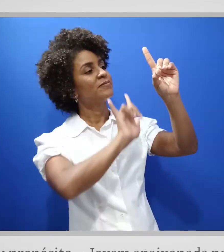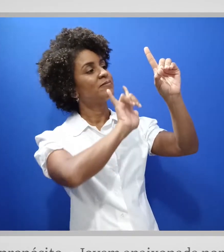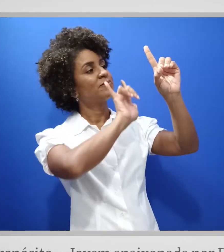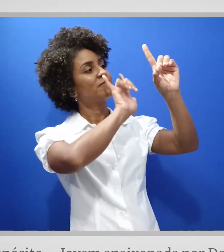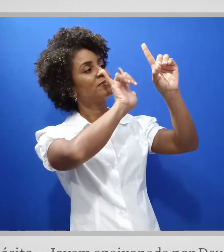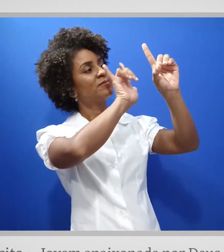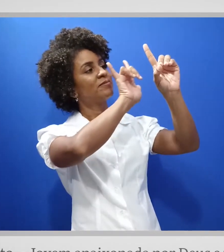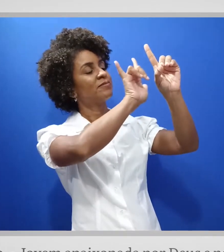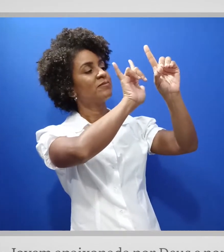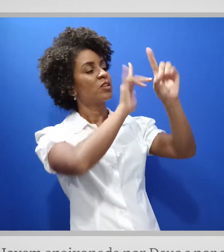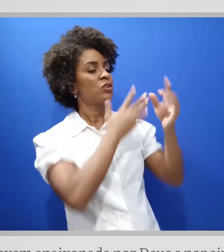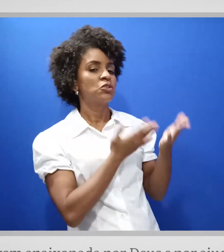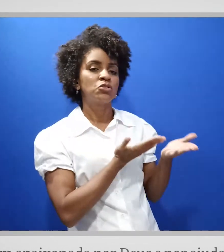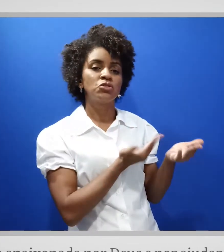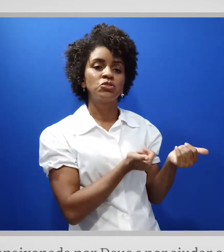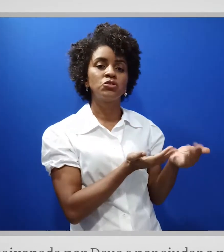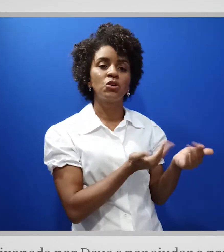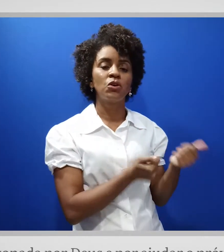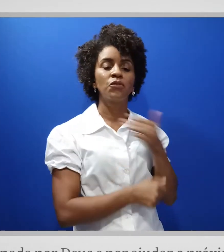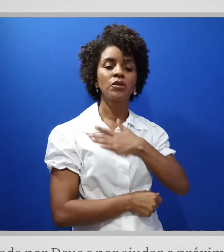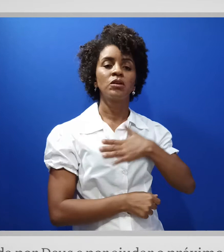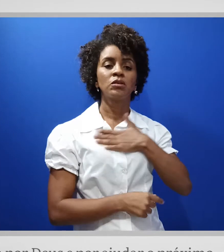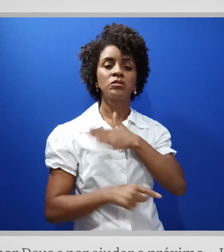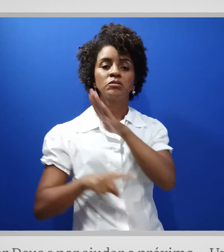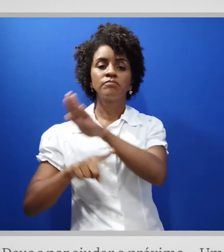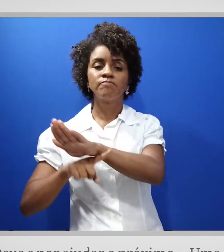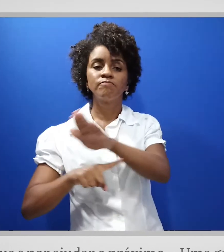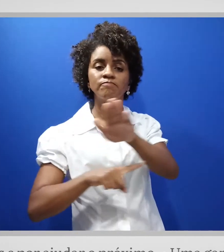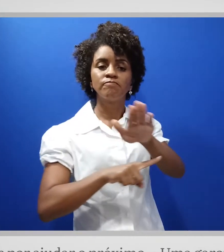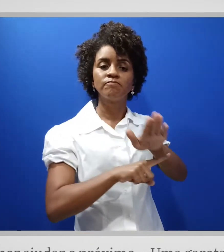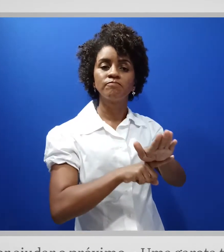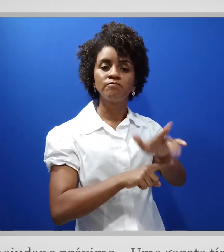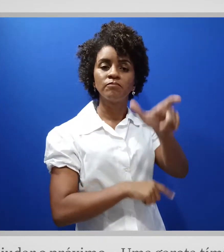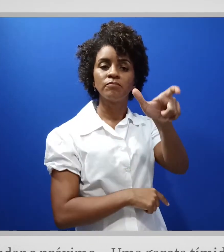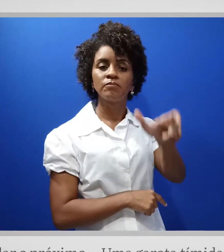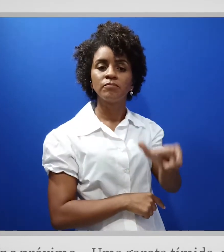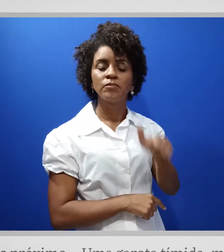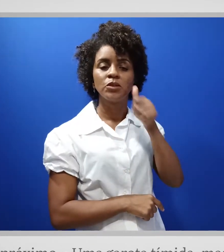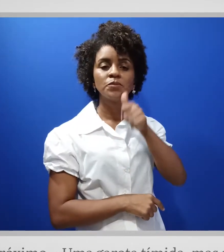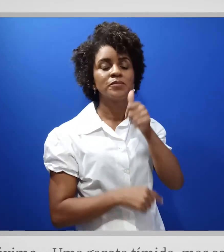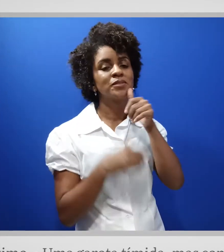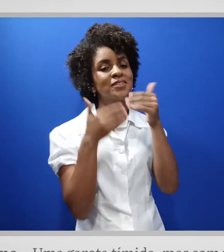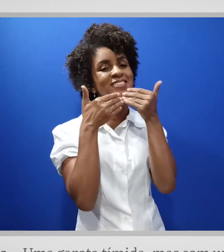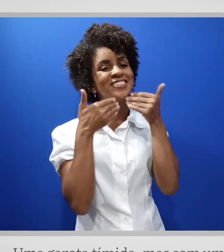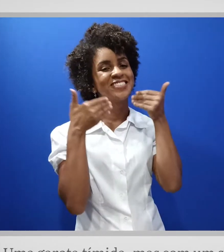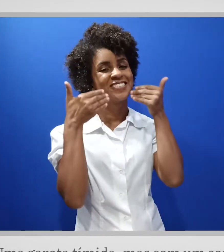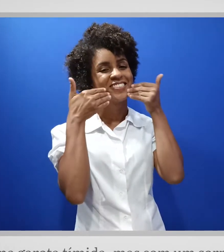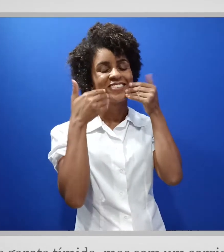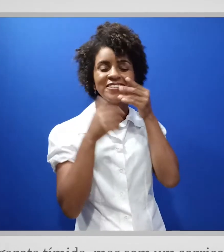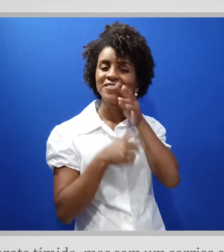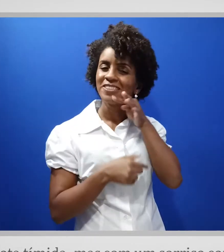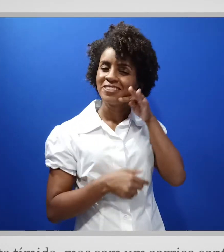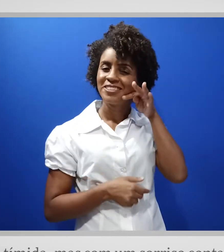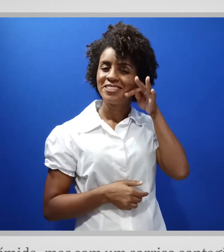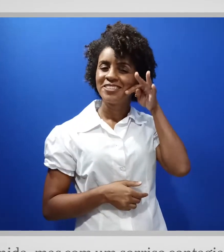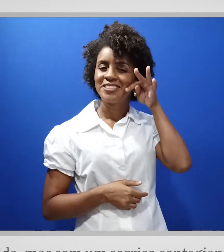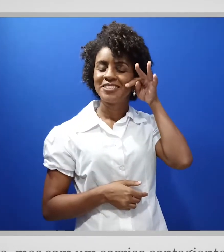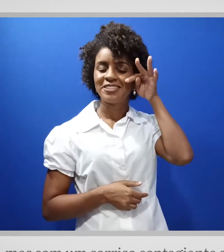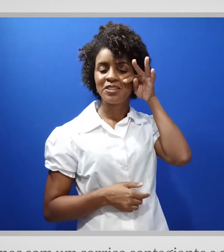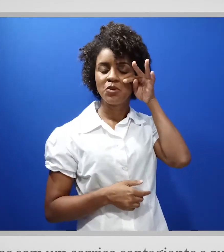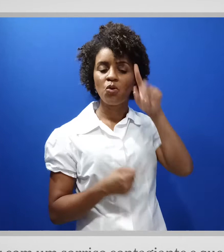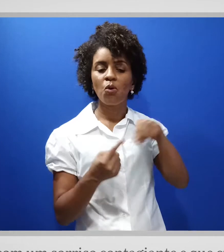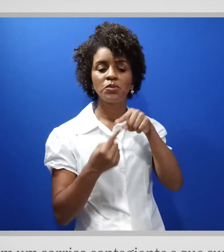apaixonada por Deus e por ajudar o próximo Uma garota tímida, mas com um sorriso